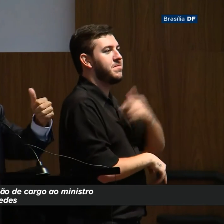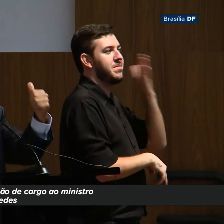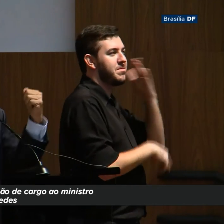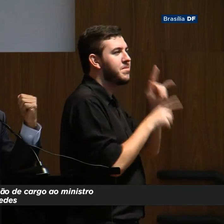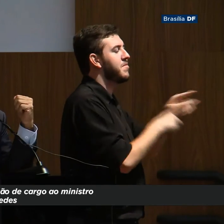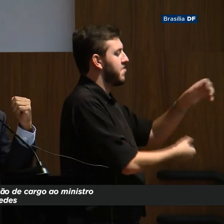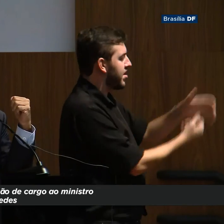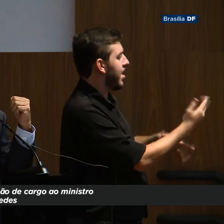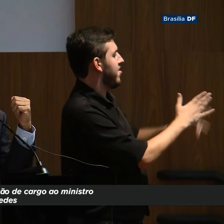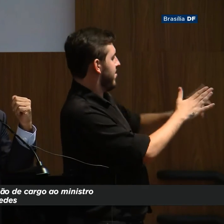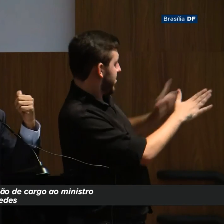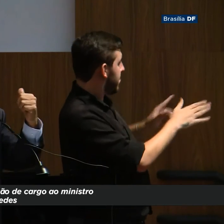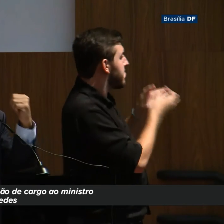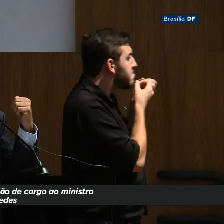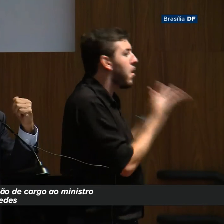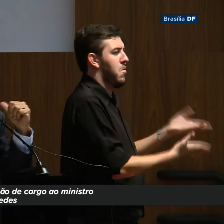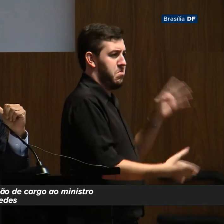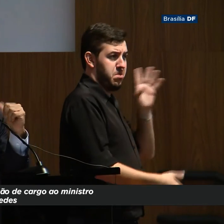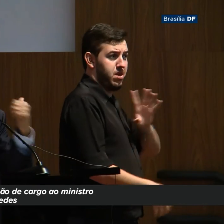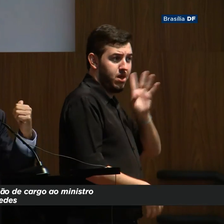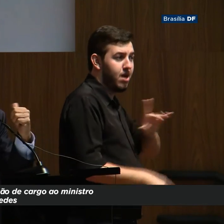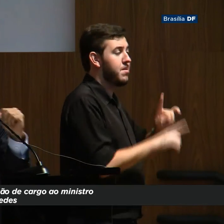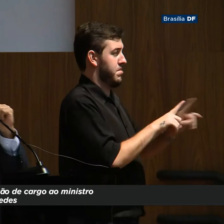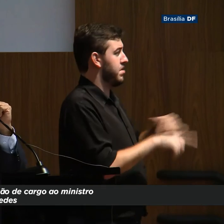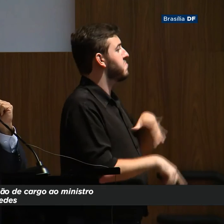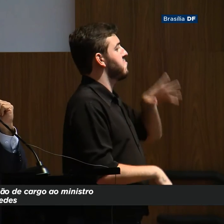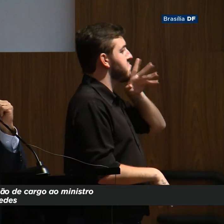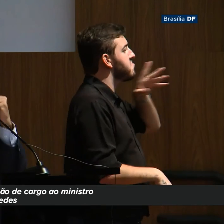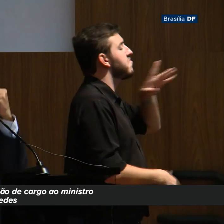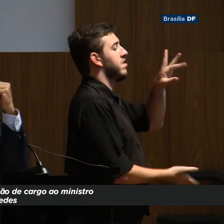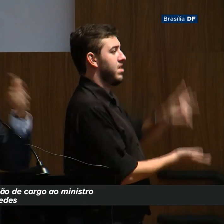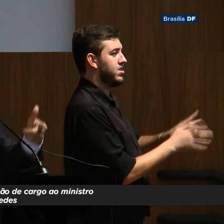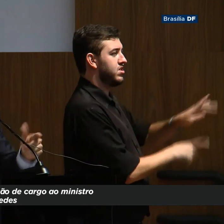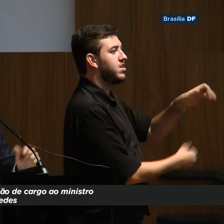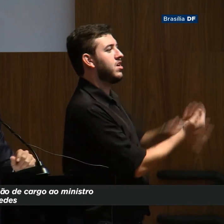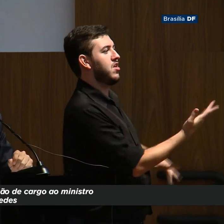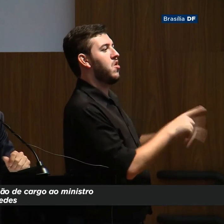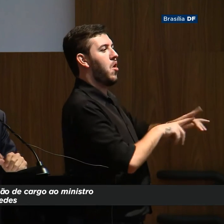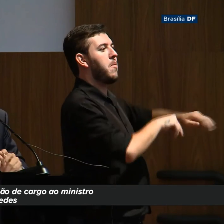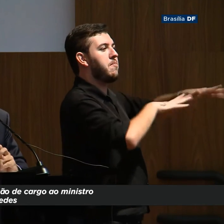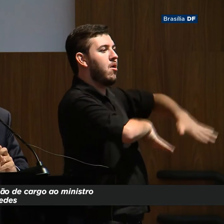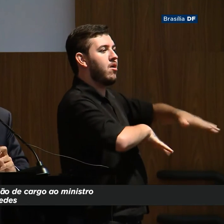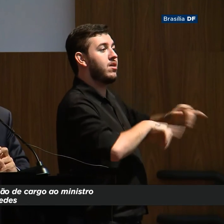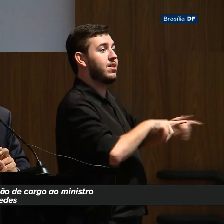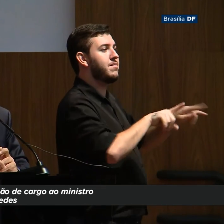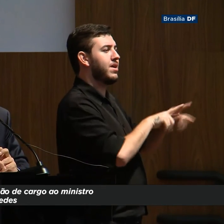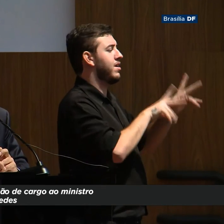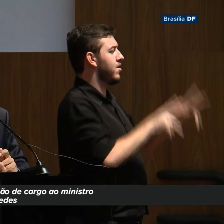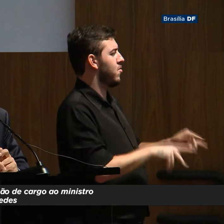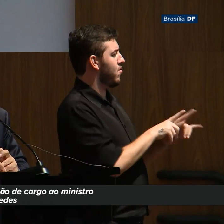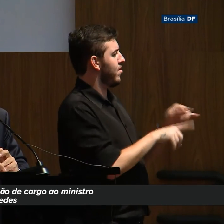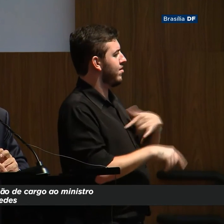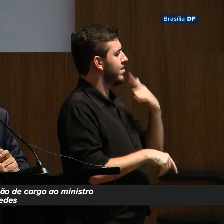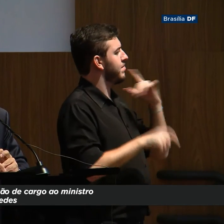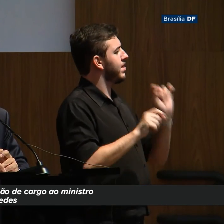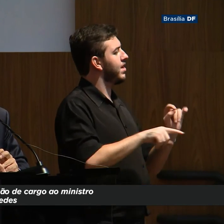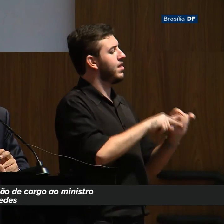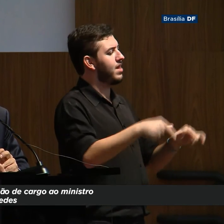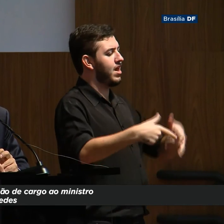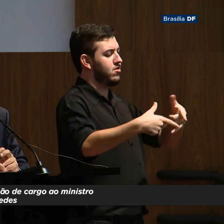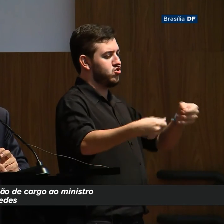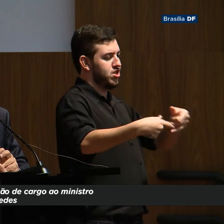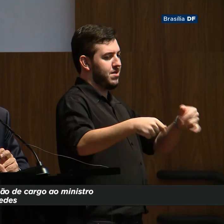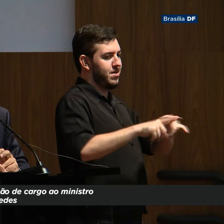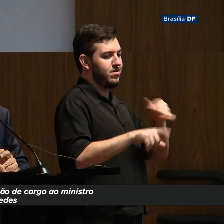legal, mas reconheço o mérito da turma de antes que produziu o fenômeno. A mesma coisa aconteceu na reconstrução do Japão, foram os liberais,